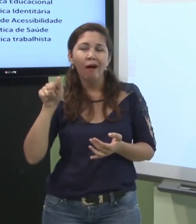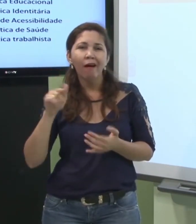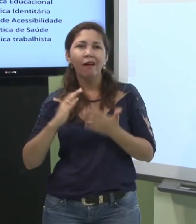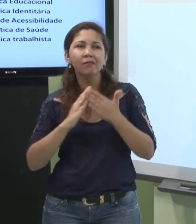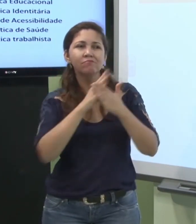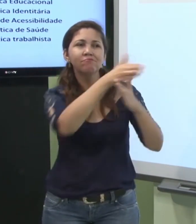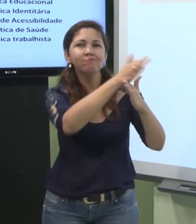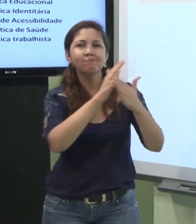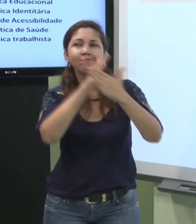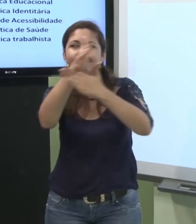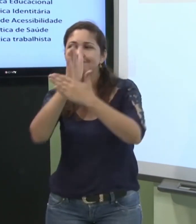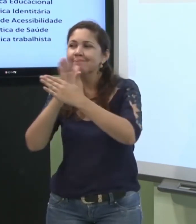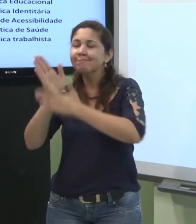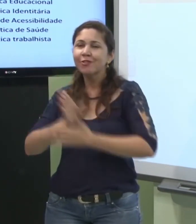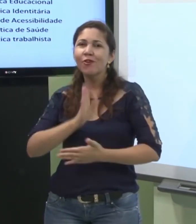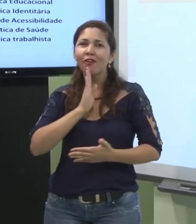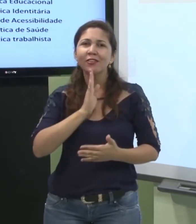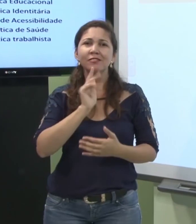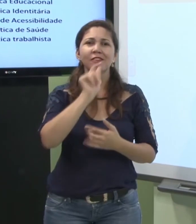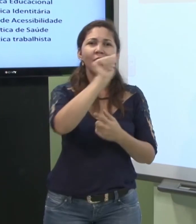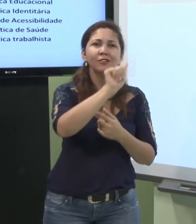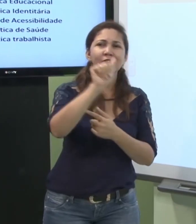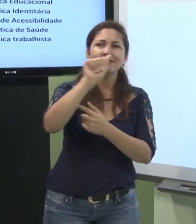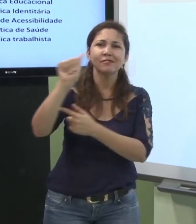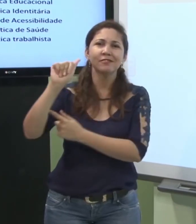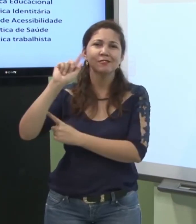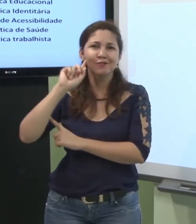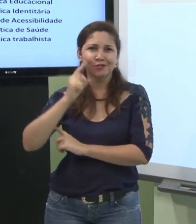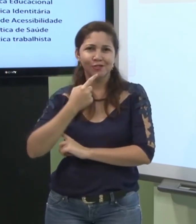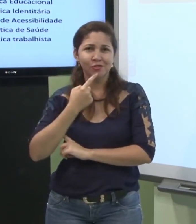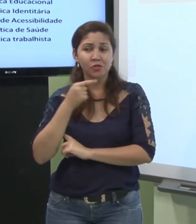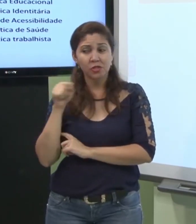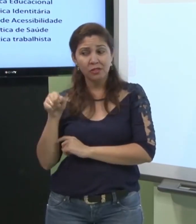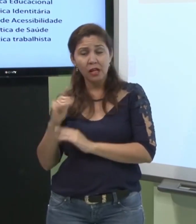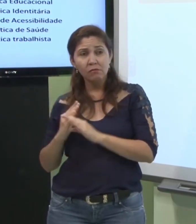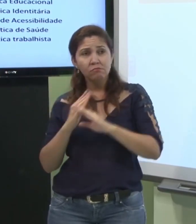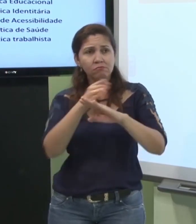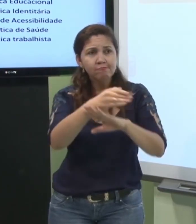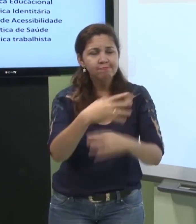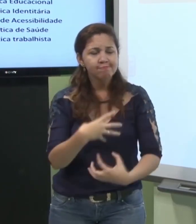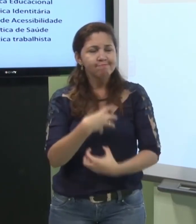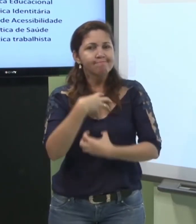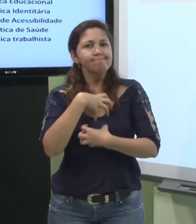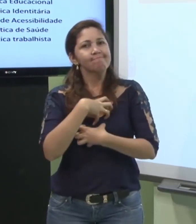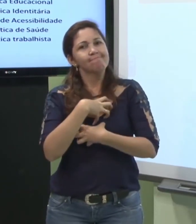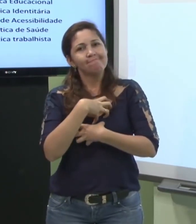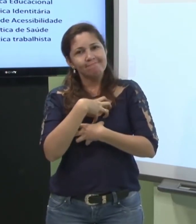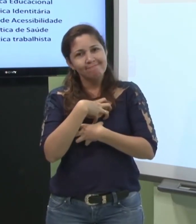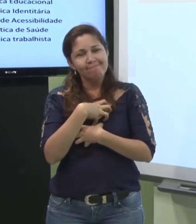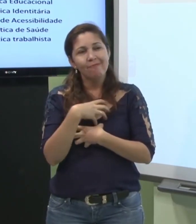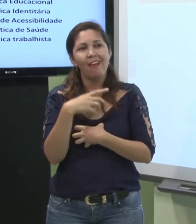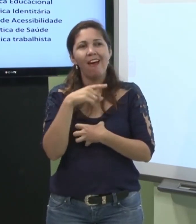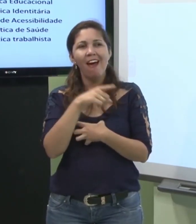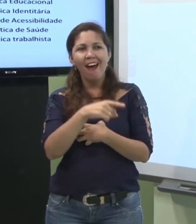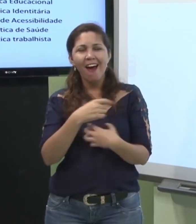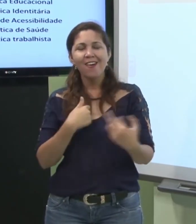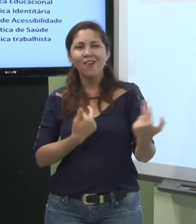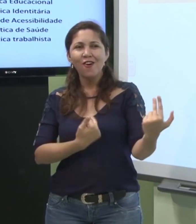os surdos adultos eles participam de associações vão a vários locais e eles se